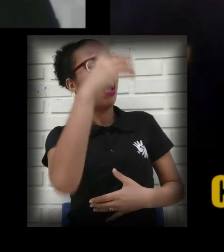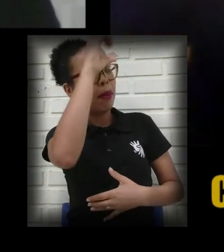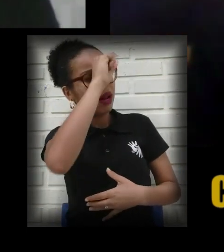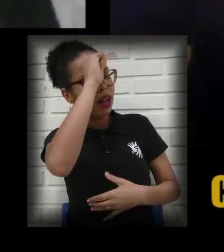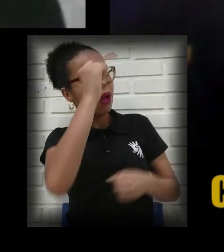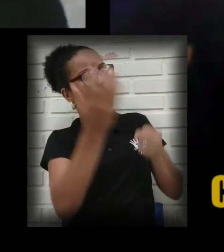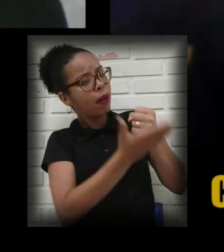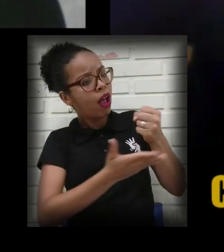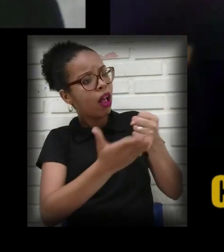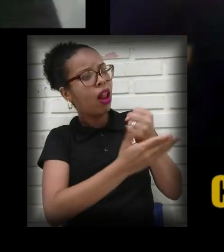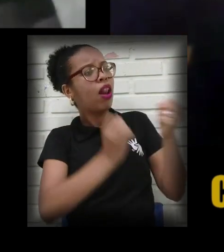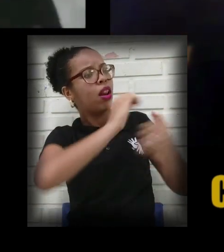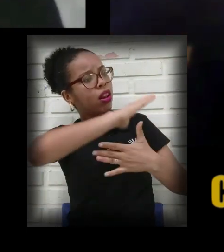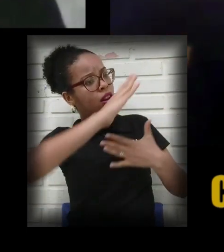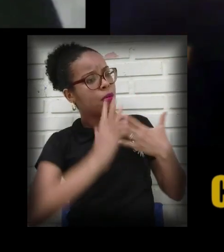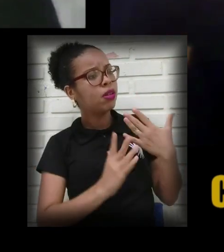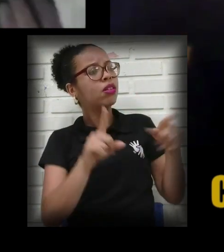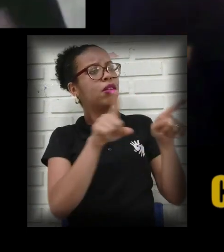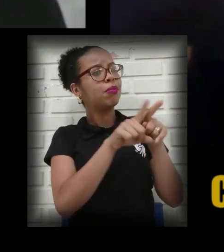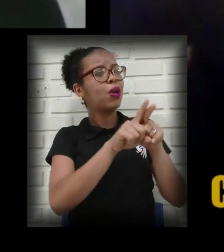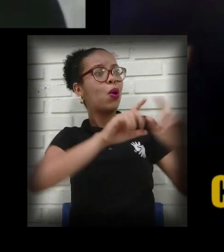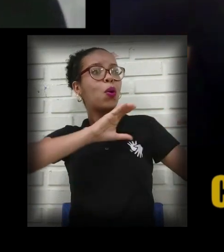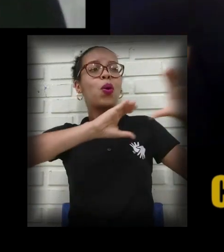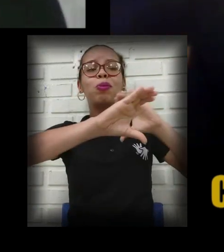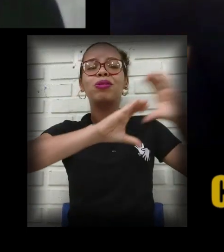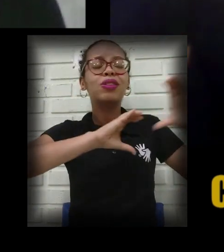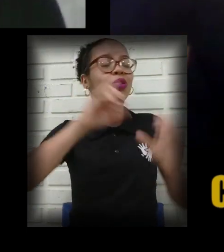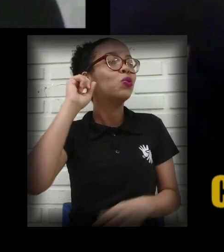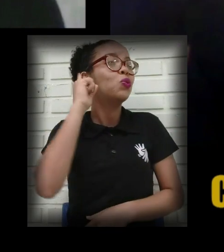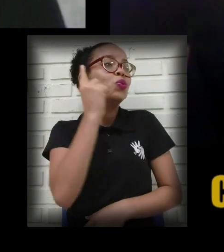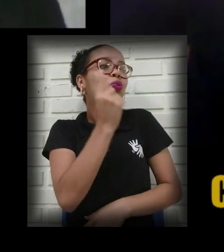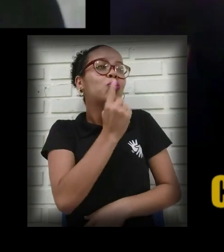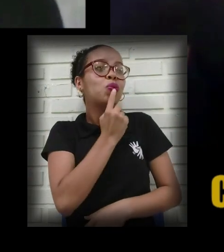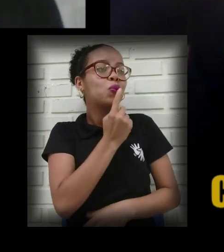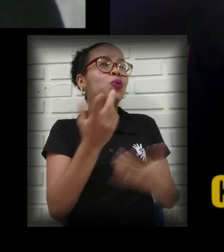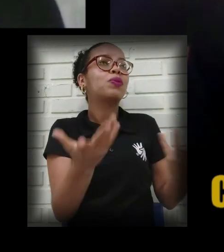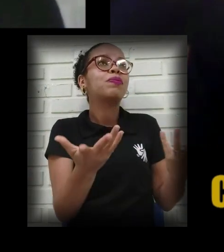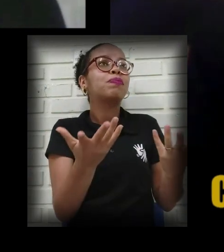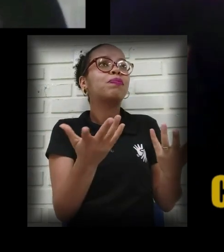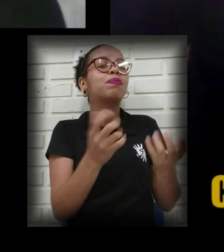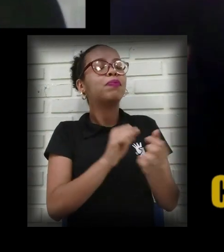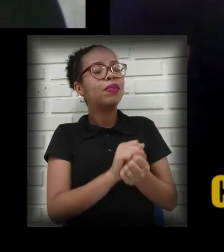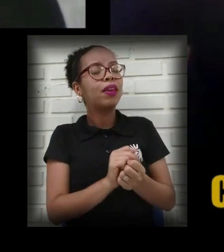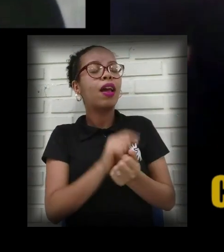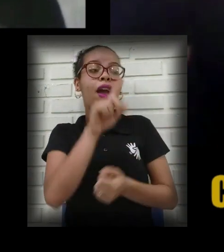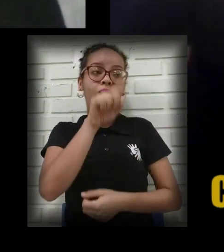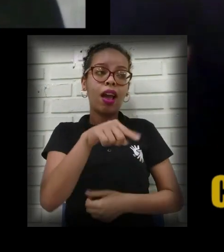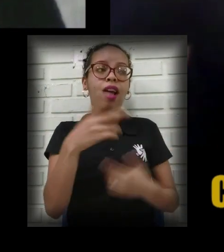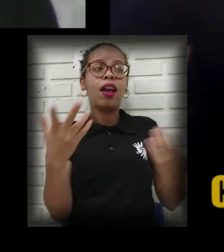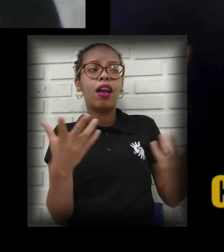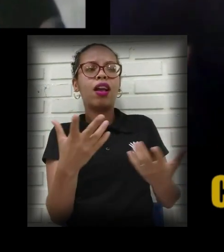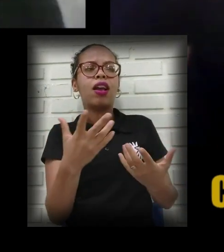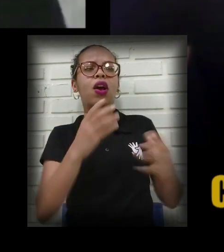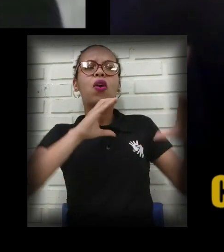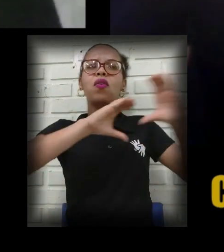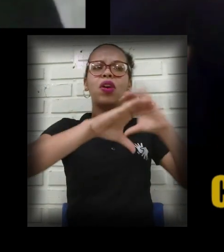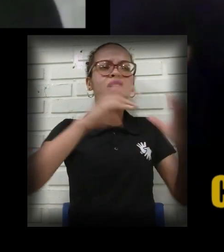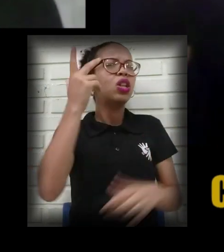em Libras, para você aprender a se comunicar com o surdo, não é conversa normal, entendeu?